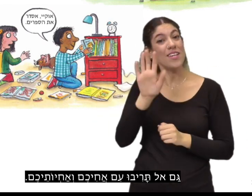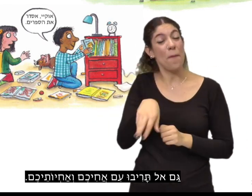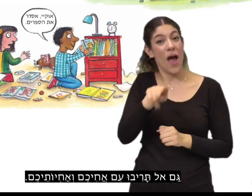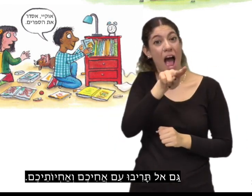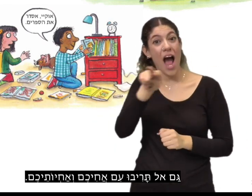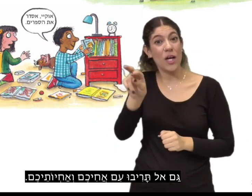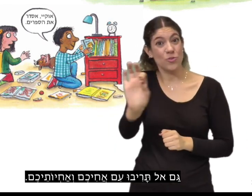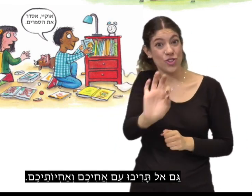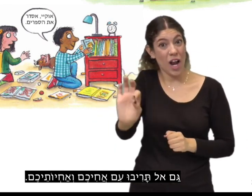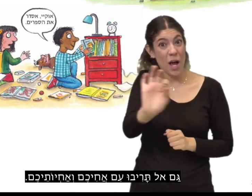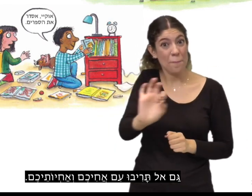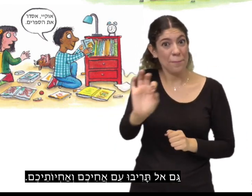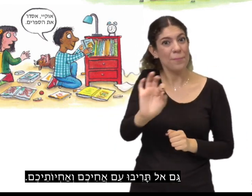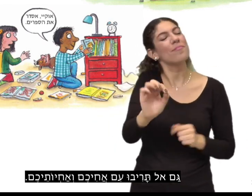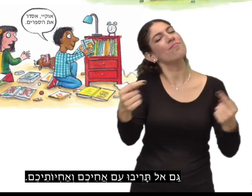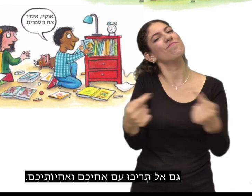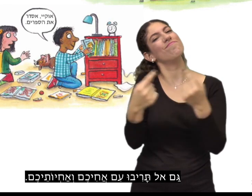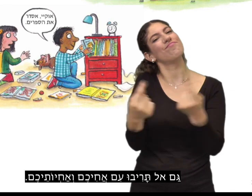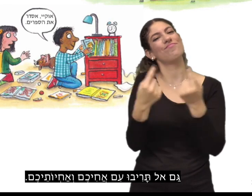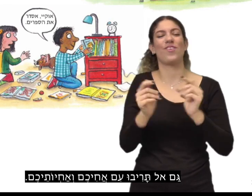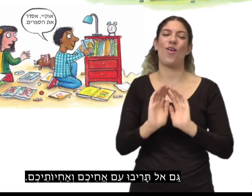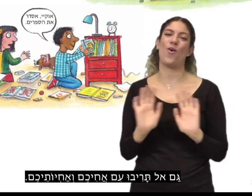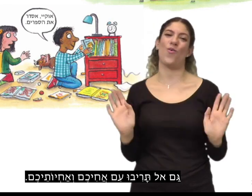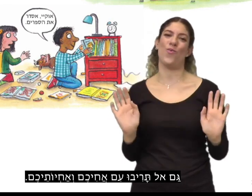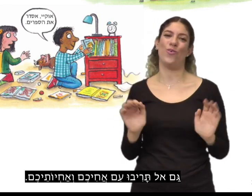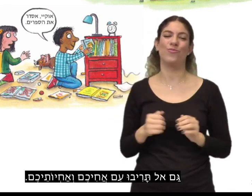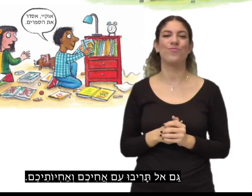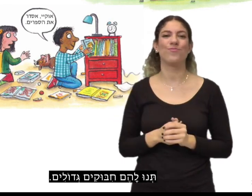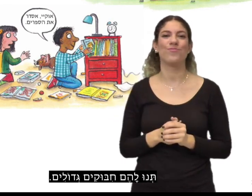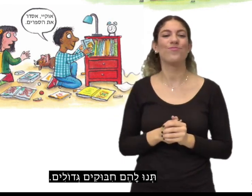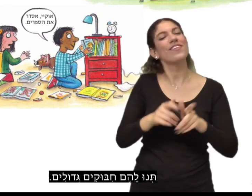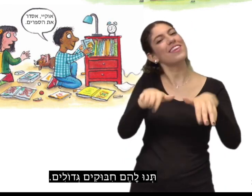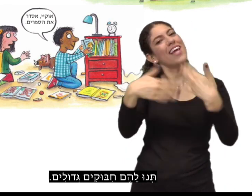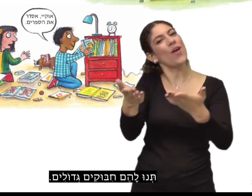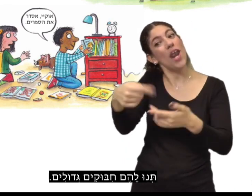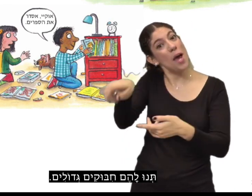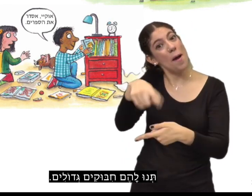גם אל תריבו עם אחיכם ואחיותיכם. תנו להם חיבוקים גדולים.